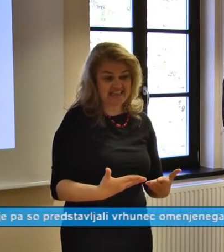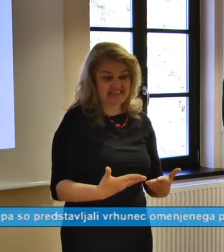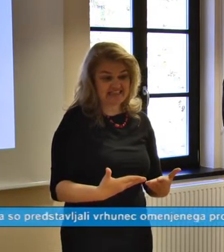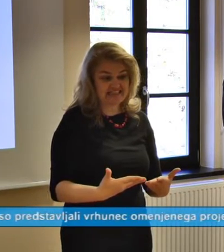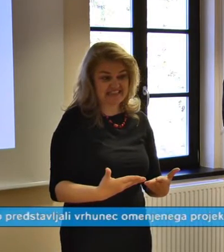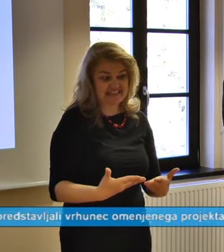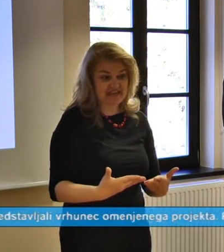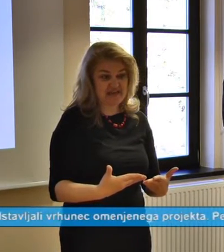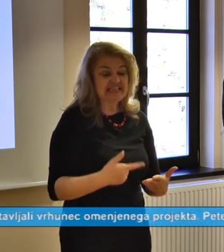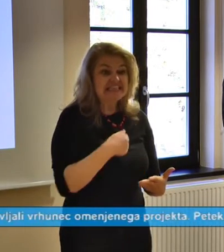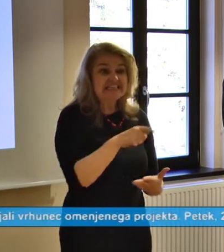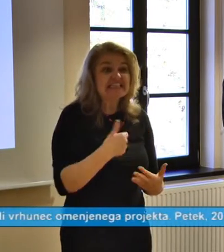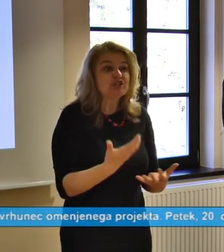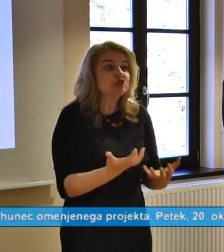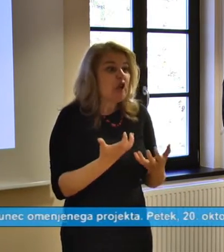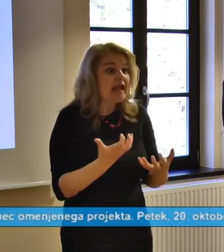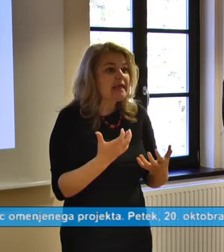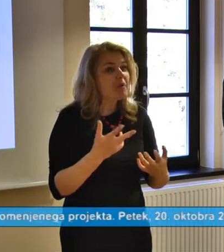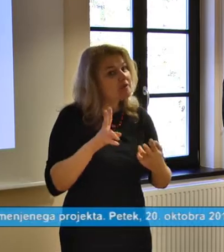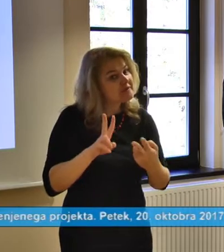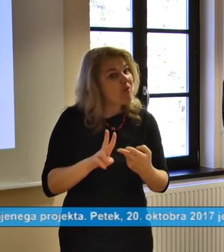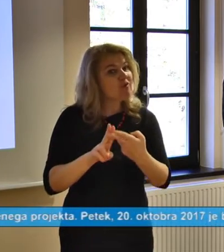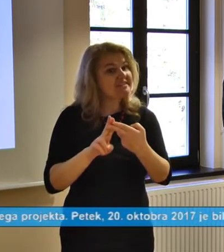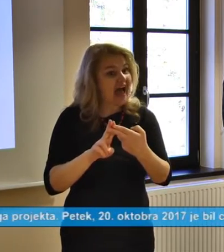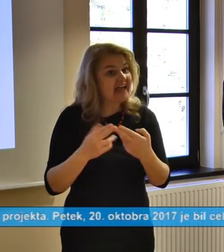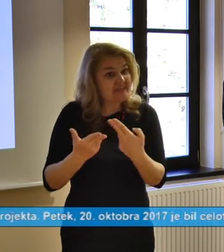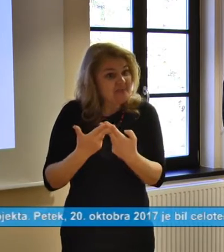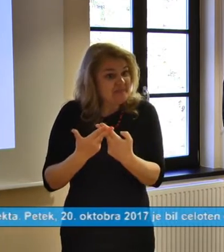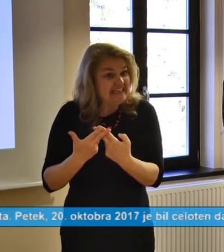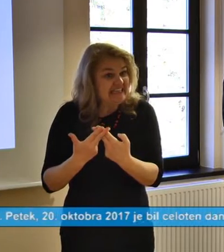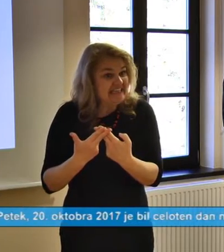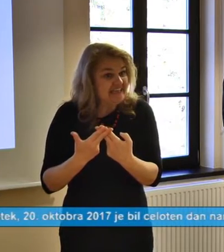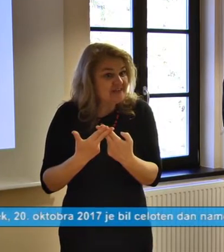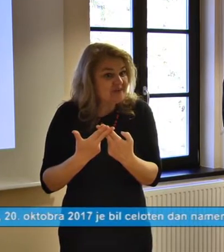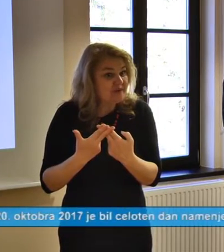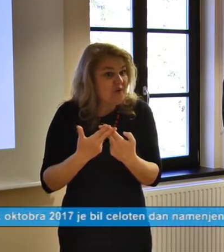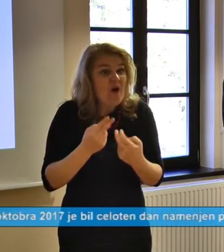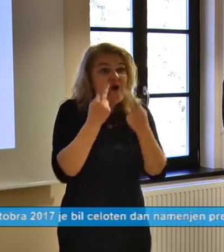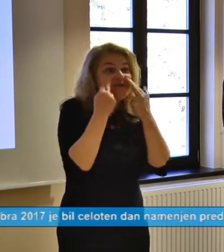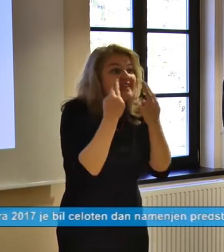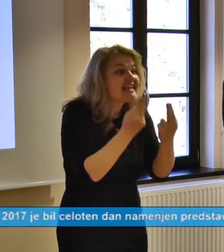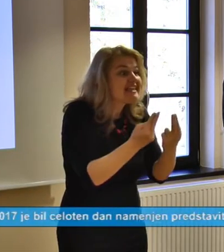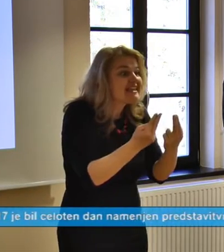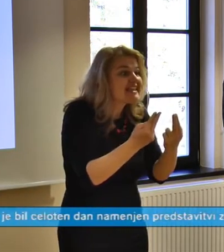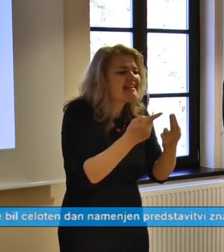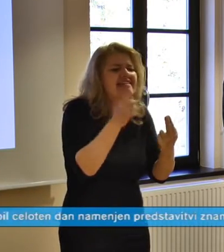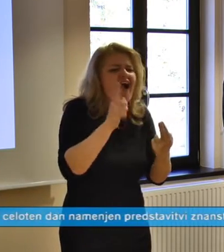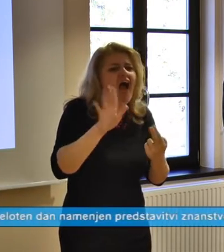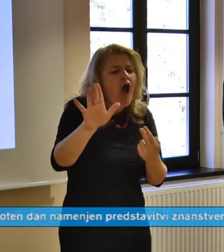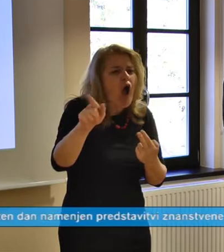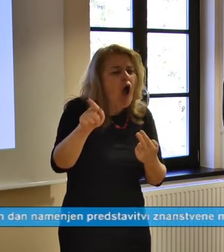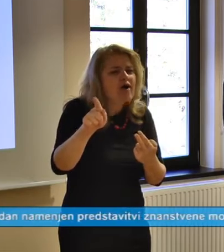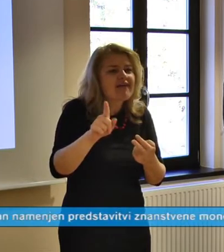si želimo jo spoznati približe, videti, kaj je